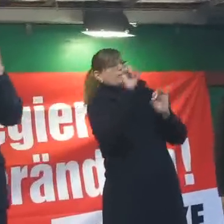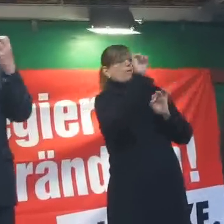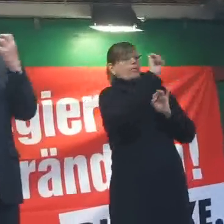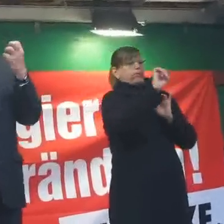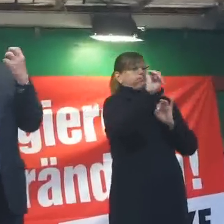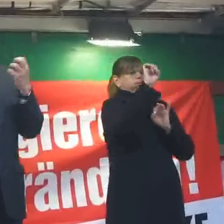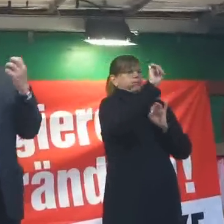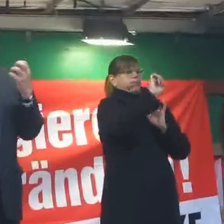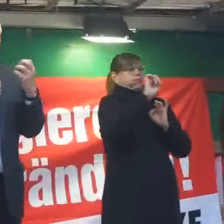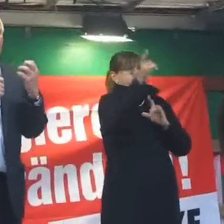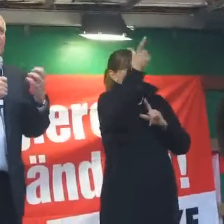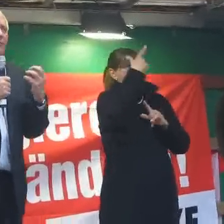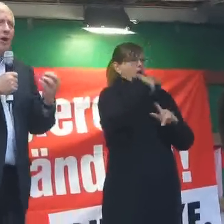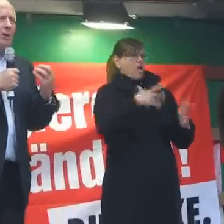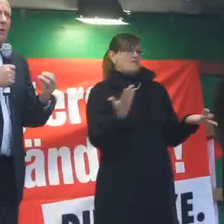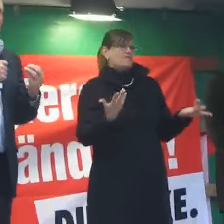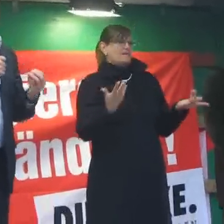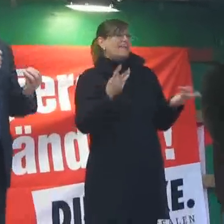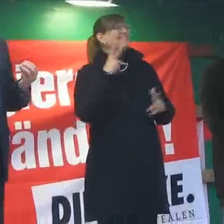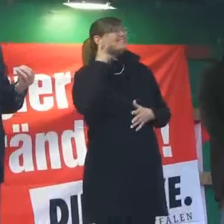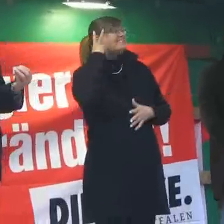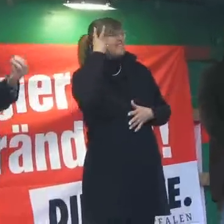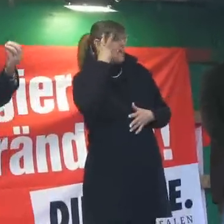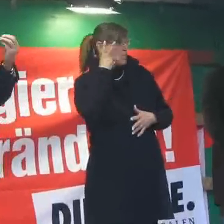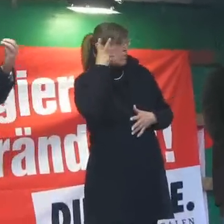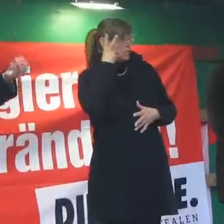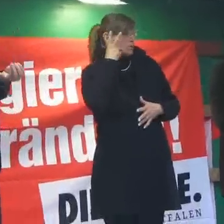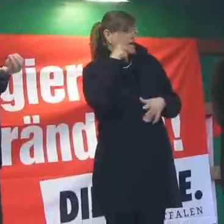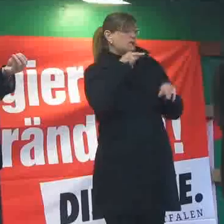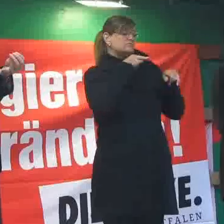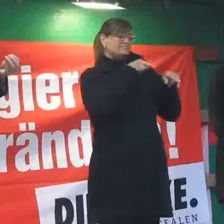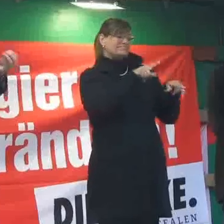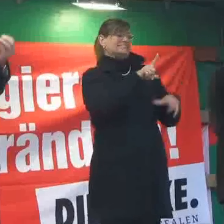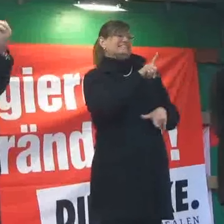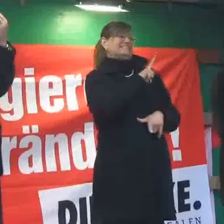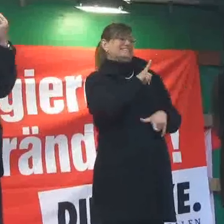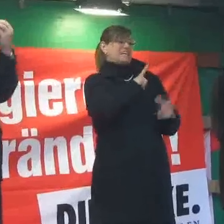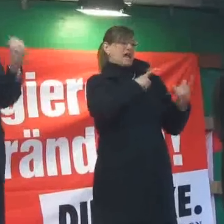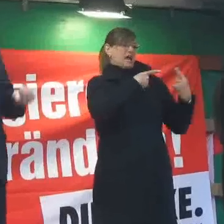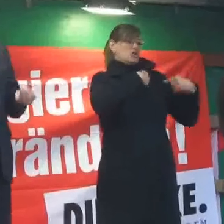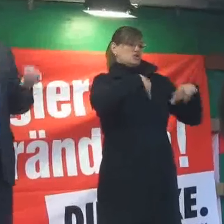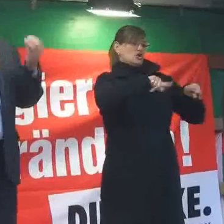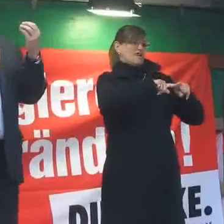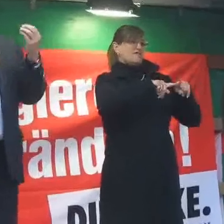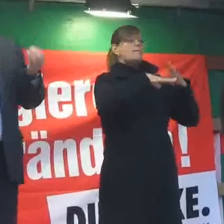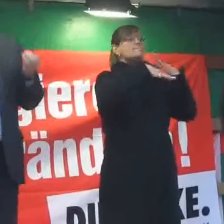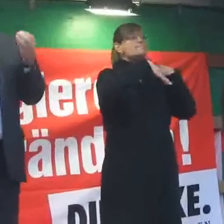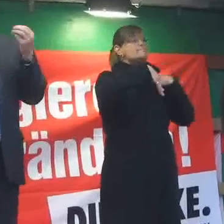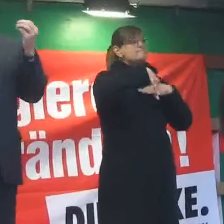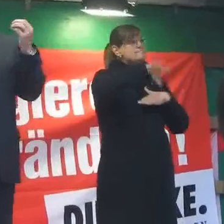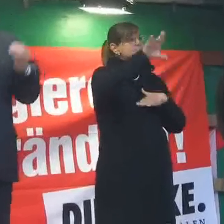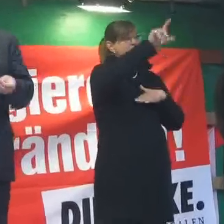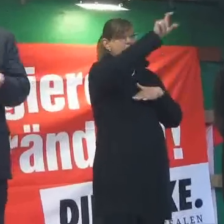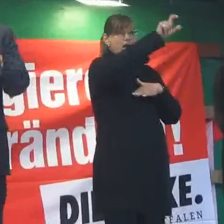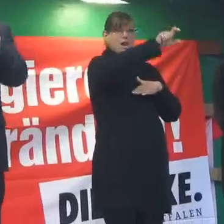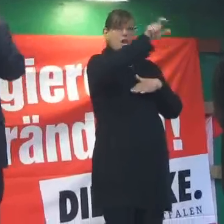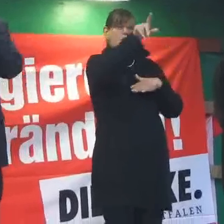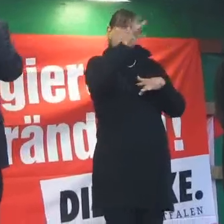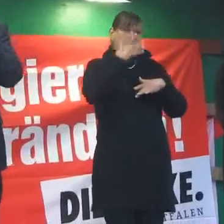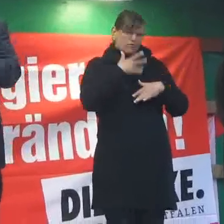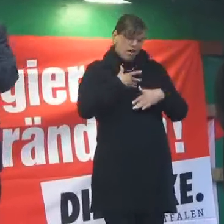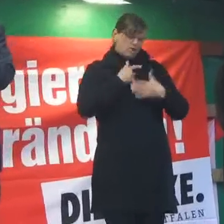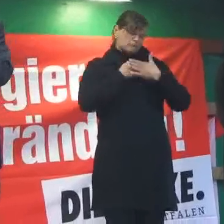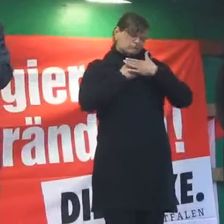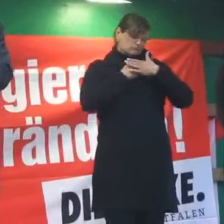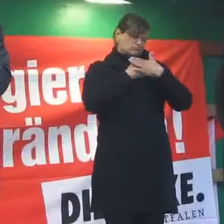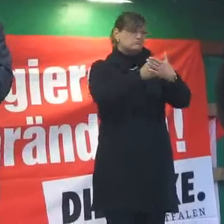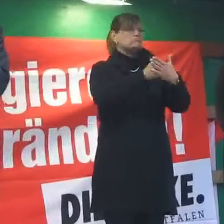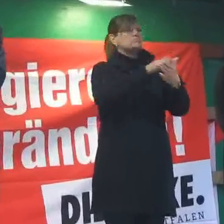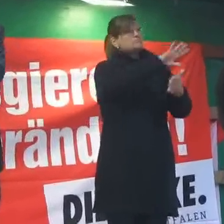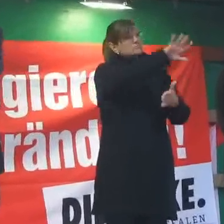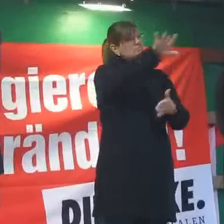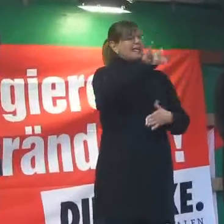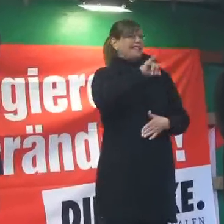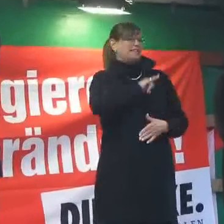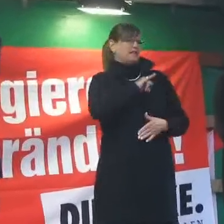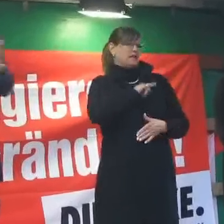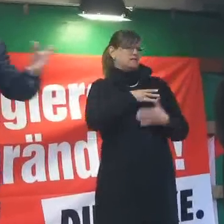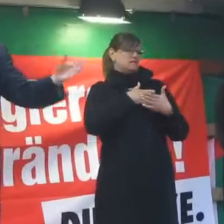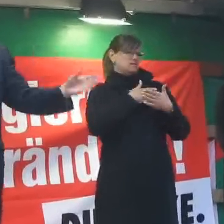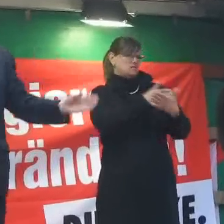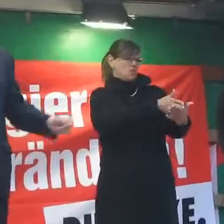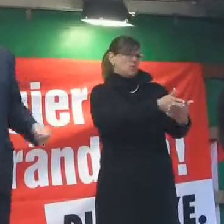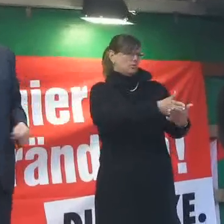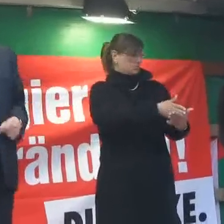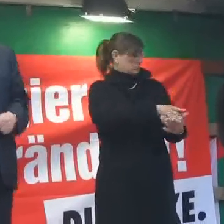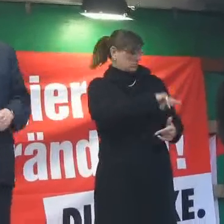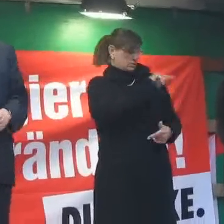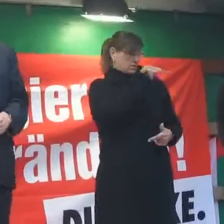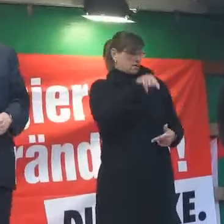Demokratie, merken Sie sich bitte, diese Formel ist eine Gesellschaft, in der sich die Mehrheit durchsetzt, in der sich die Interessen der Mehrheit durchsetzt und davon kann